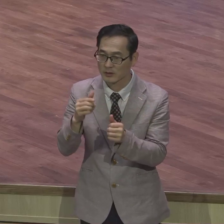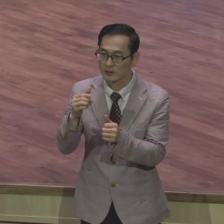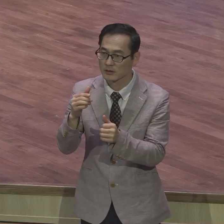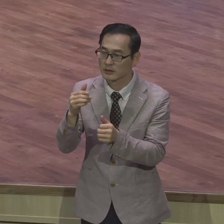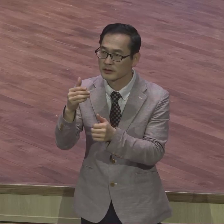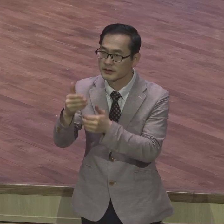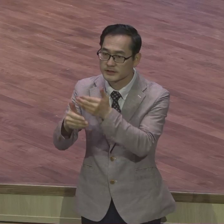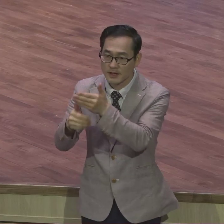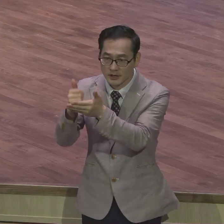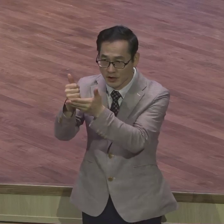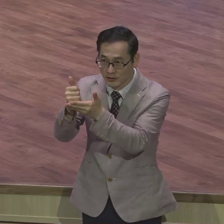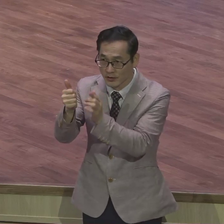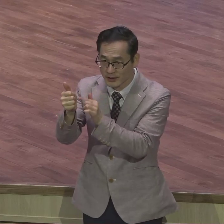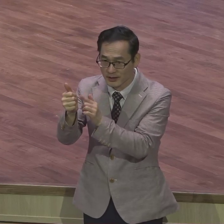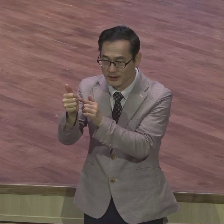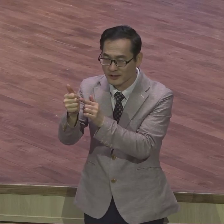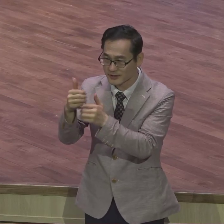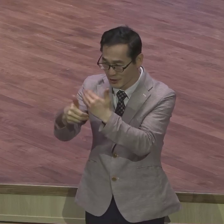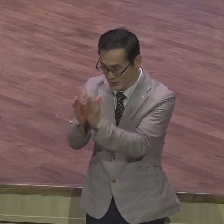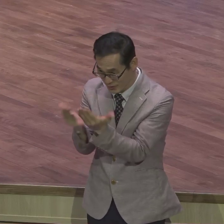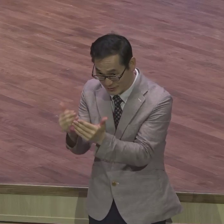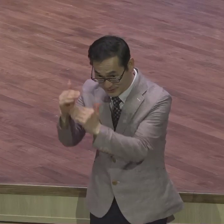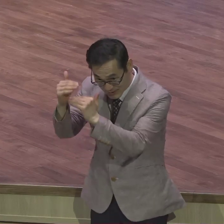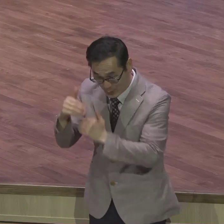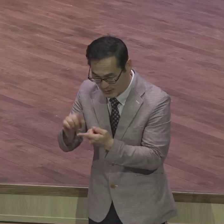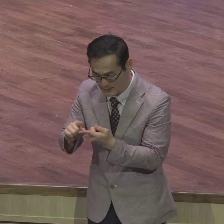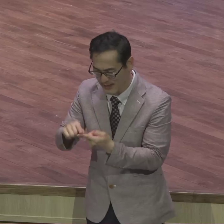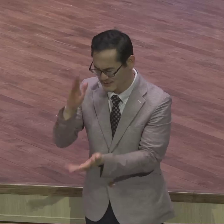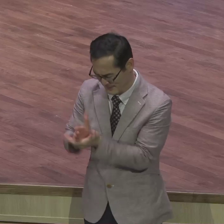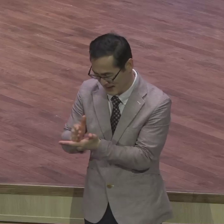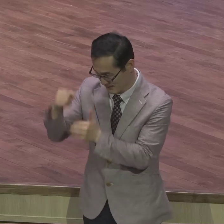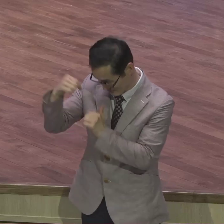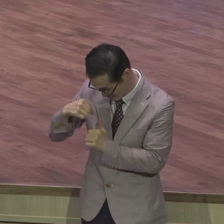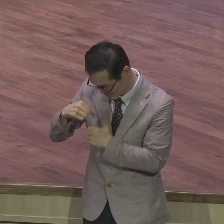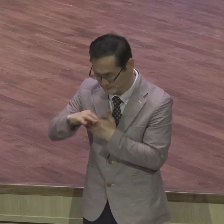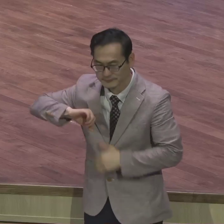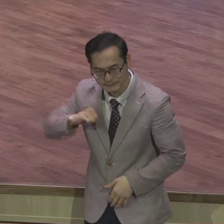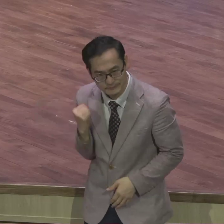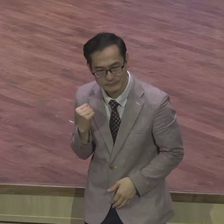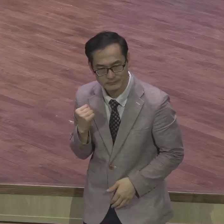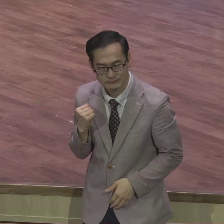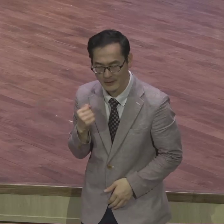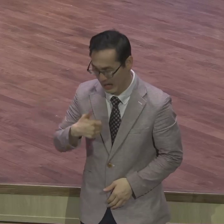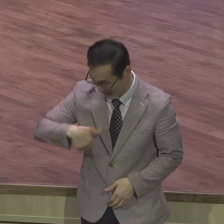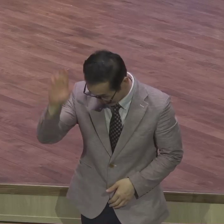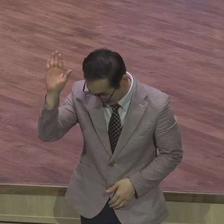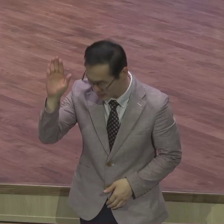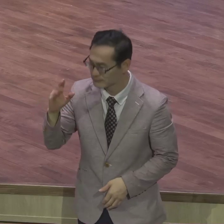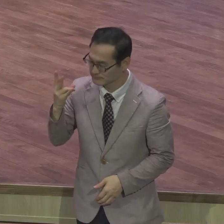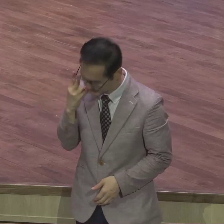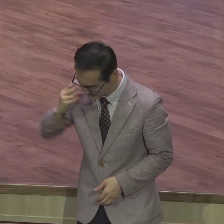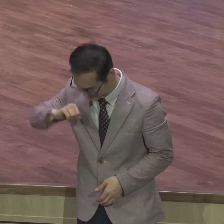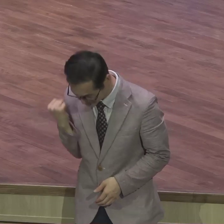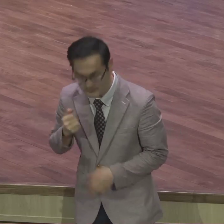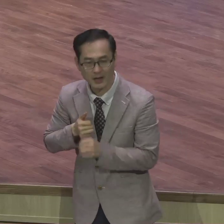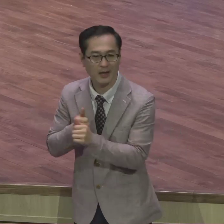성경이 멈춘 데는 멈추라 다시 말하면 성경이 하는 말만 하고 성경이 말하지 않는 건 말하지